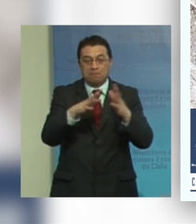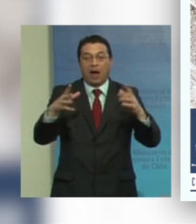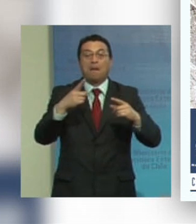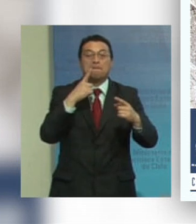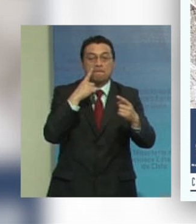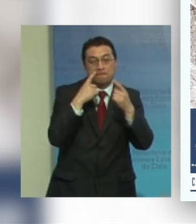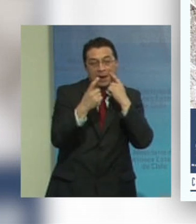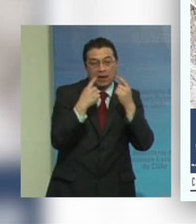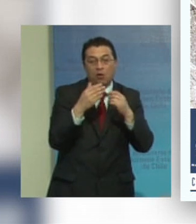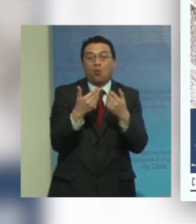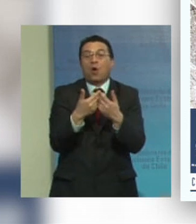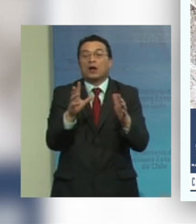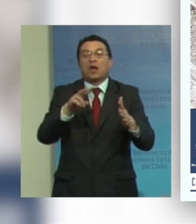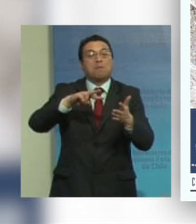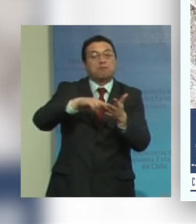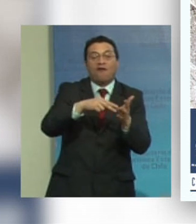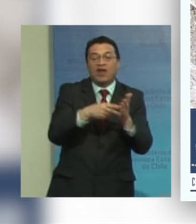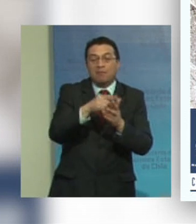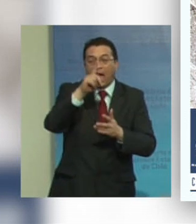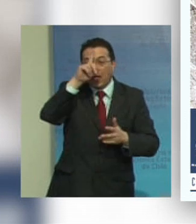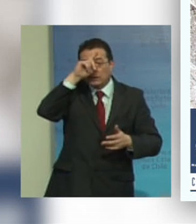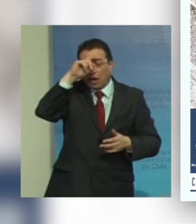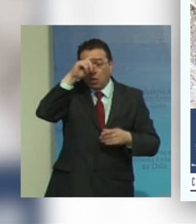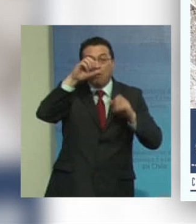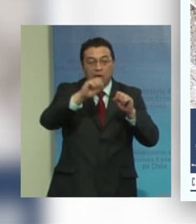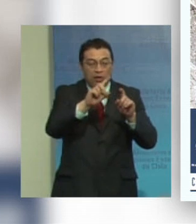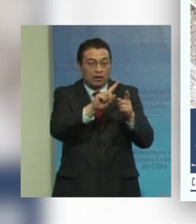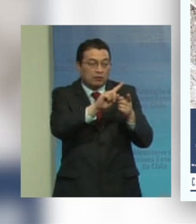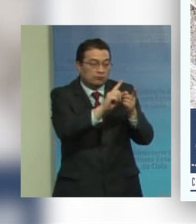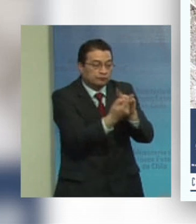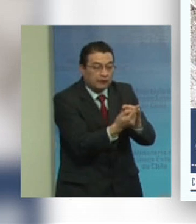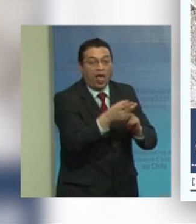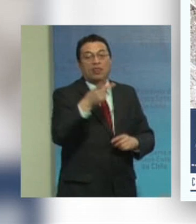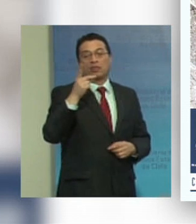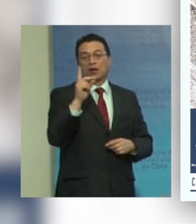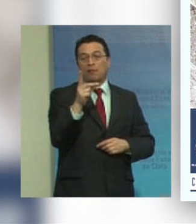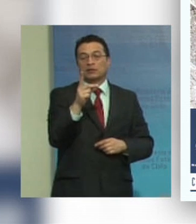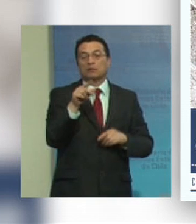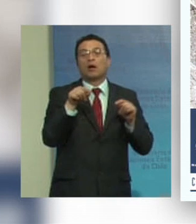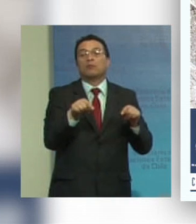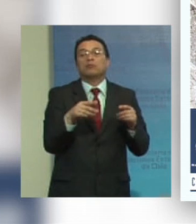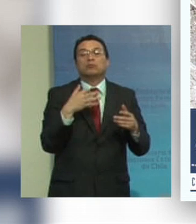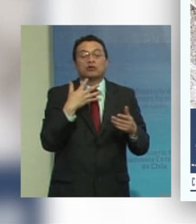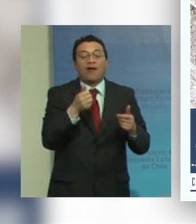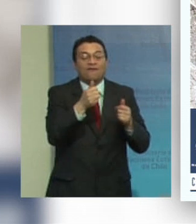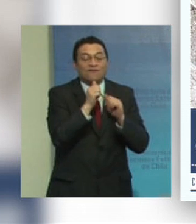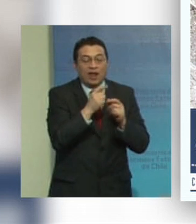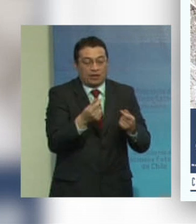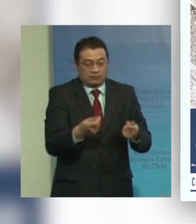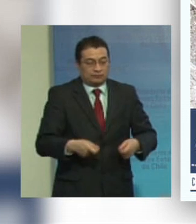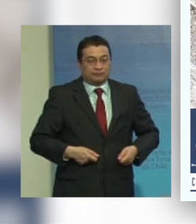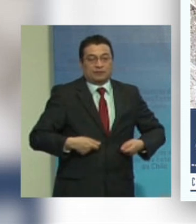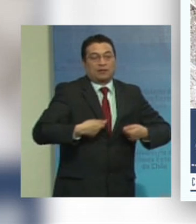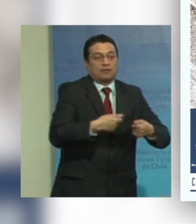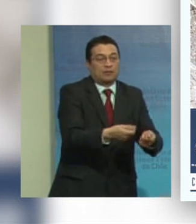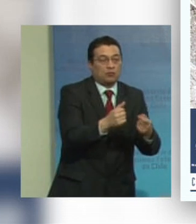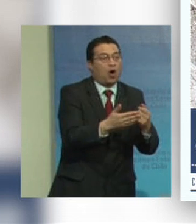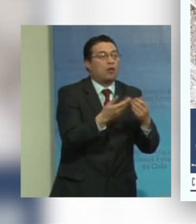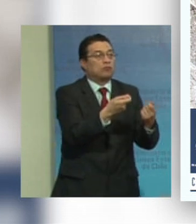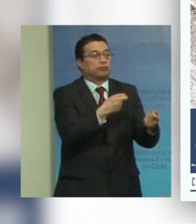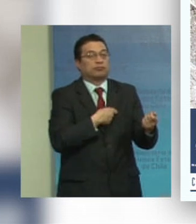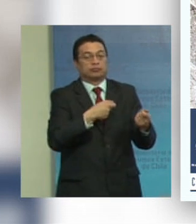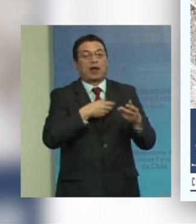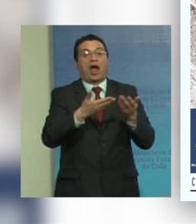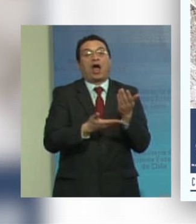de que cualquier problema de salud se transforme en discapacidad debido a la falta de recursos para costear servicios de apoyo